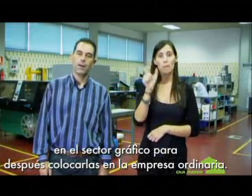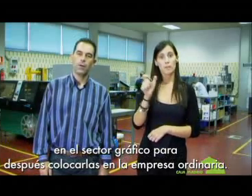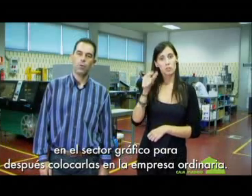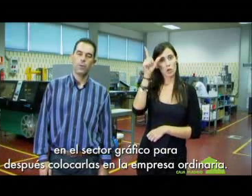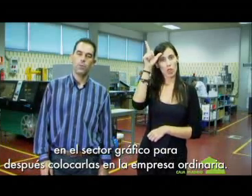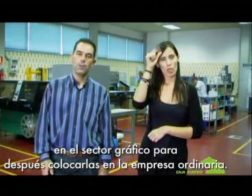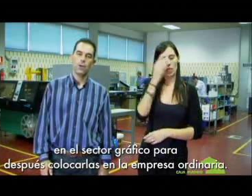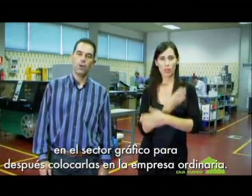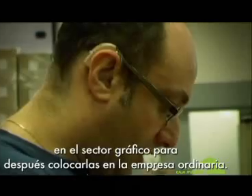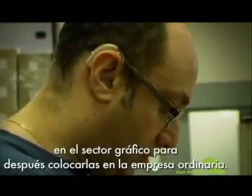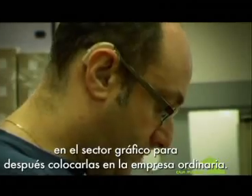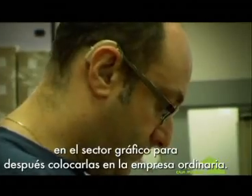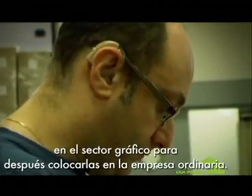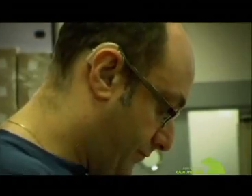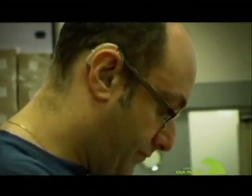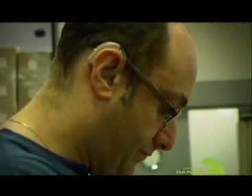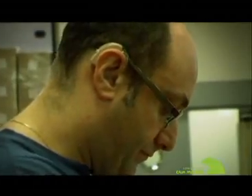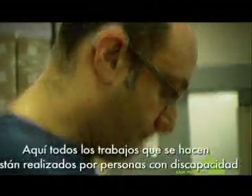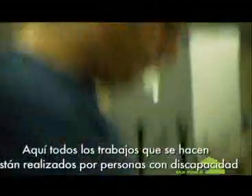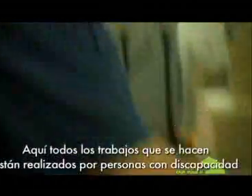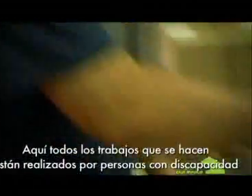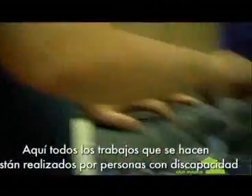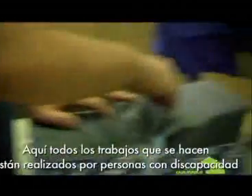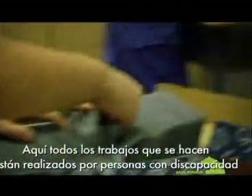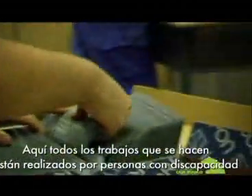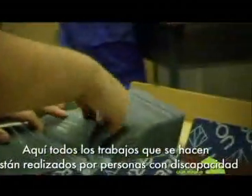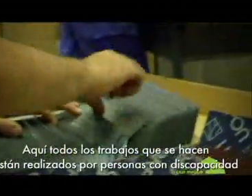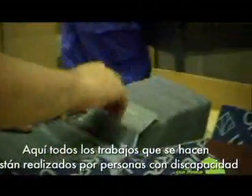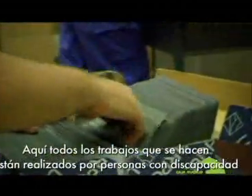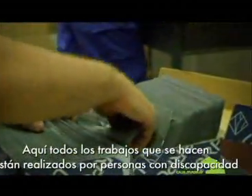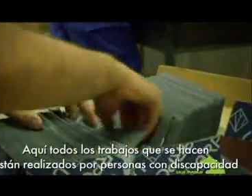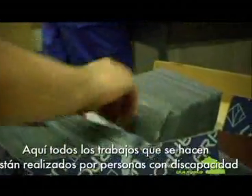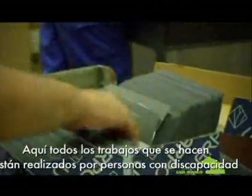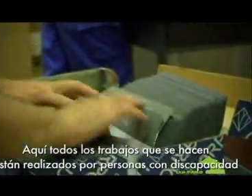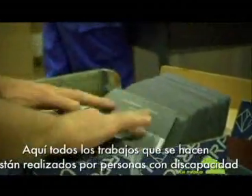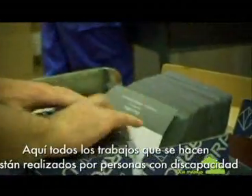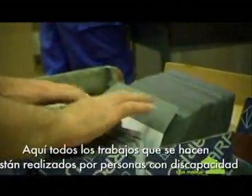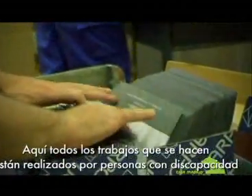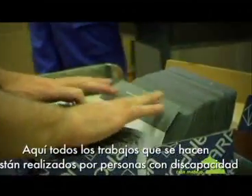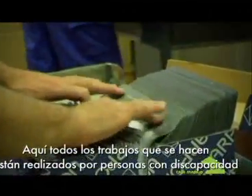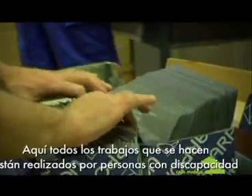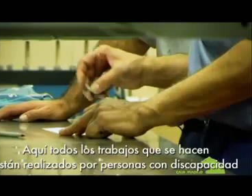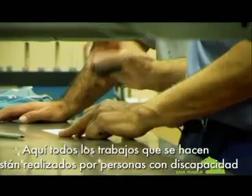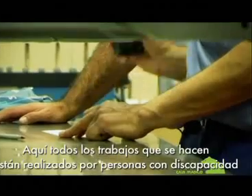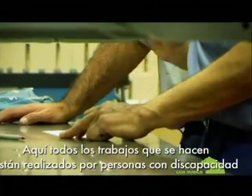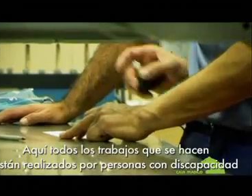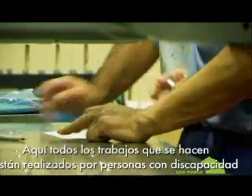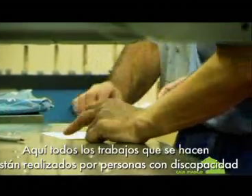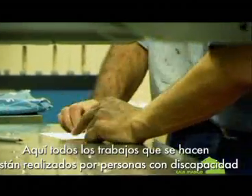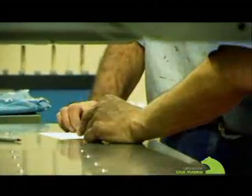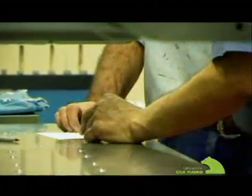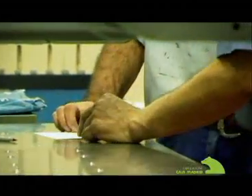después colocarlas en la empresa ordinaria. Y todos los trabajos que se hacen están realizados por personas con